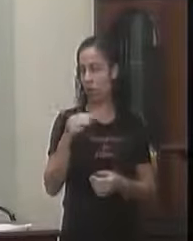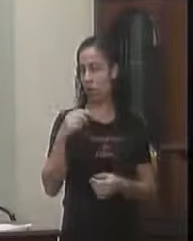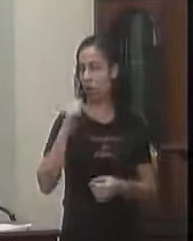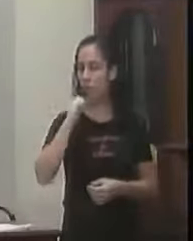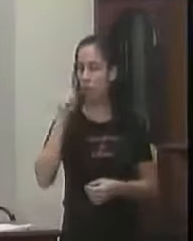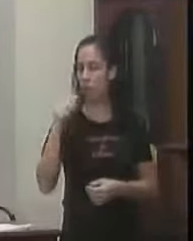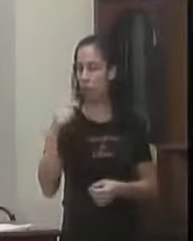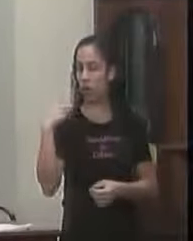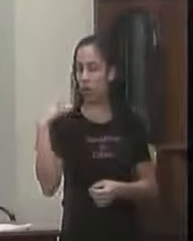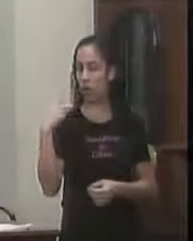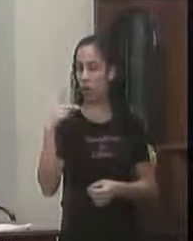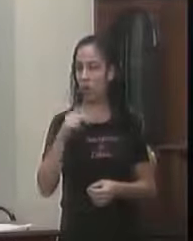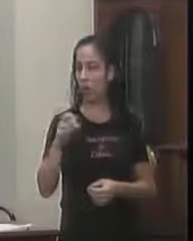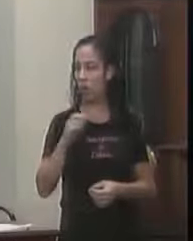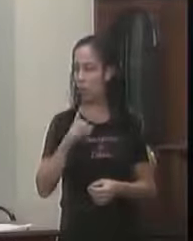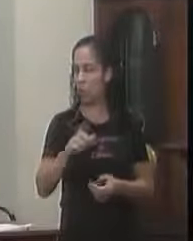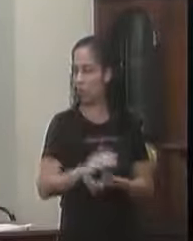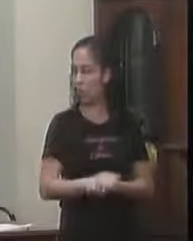Vereador Professor Rafael